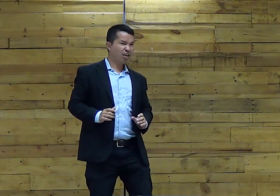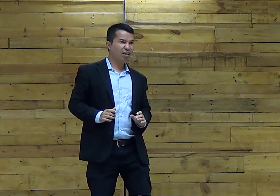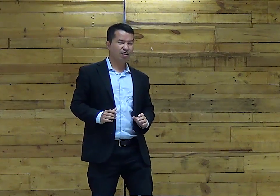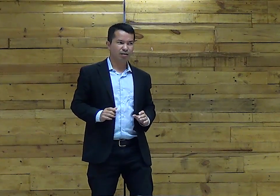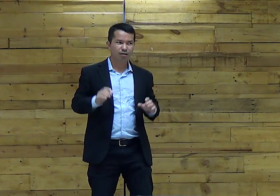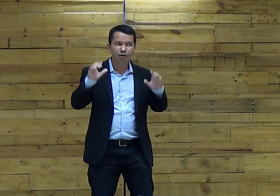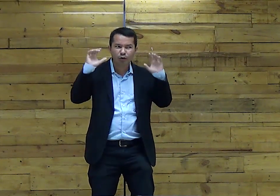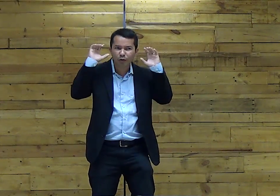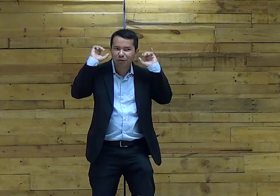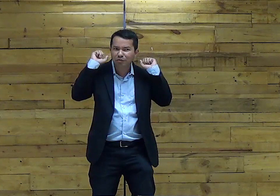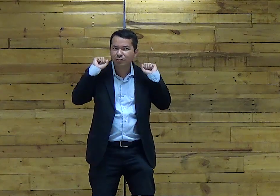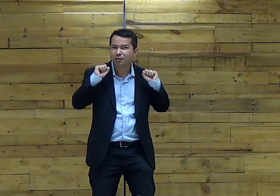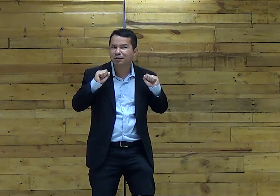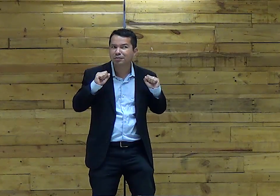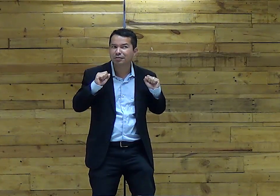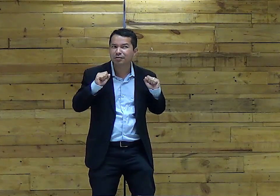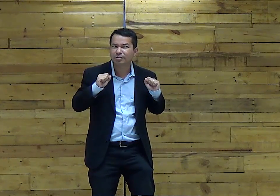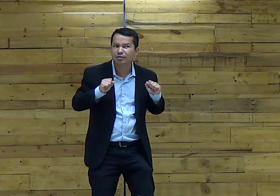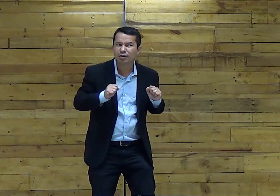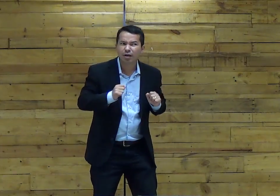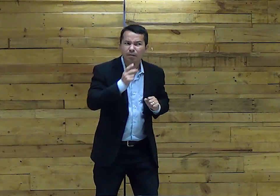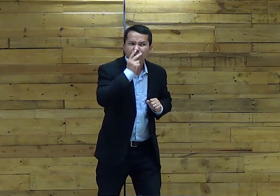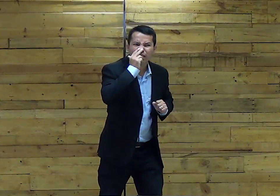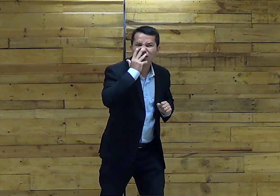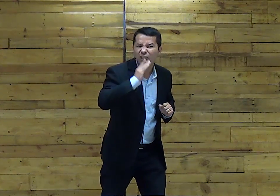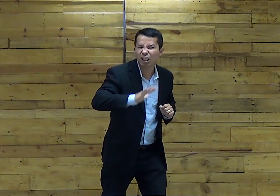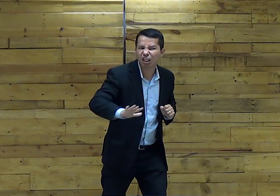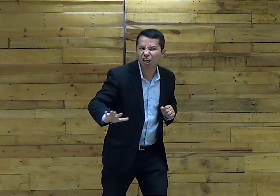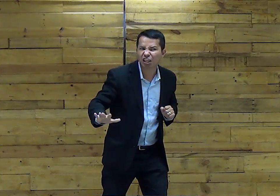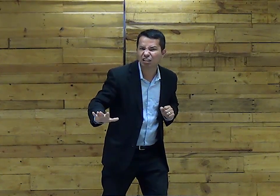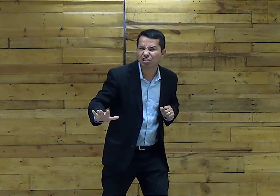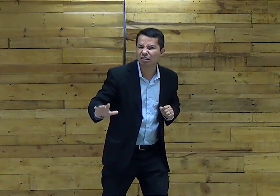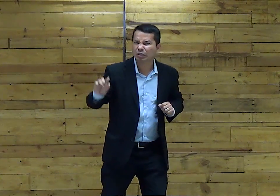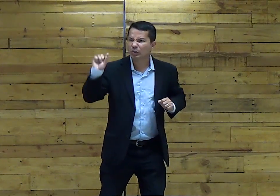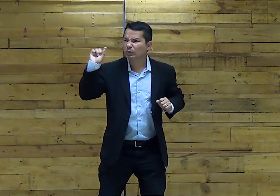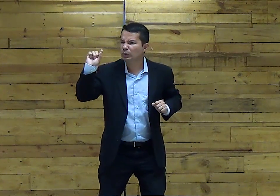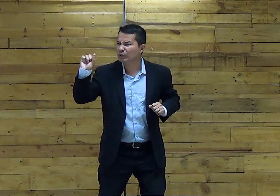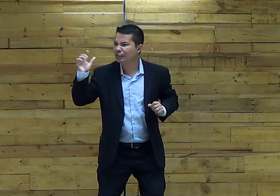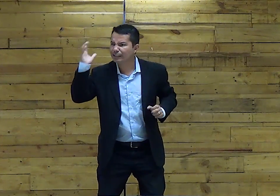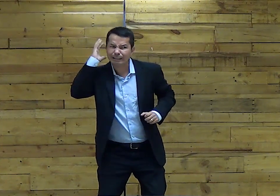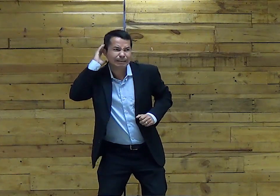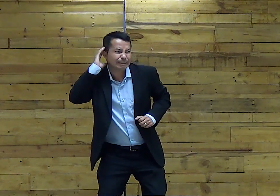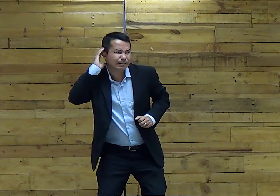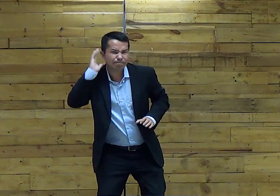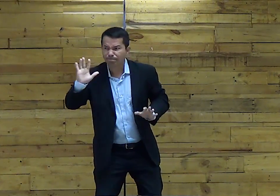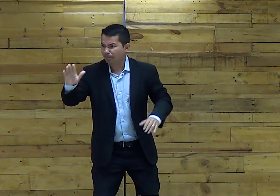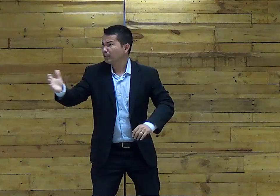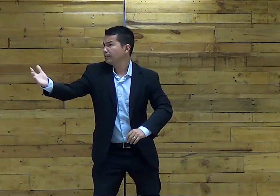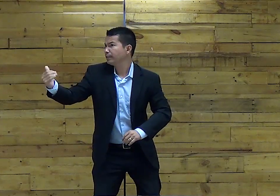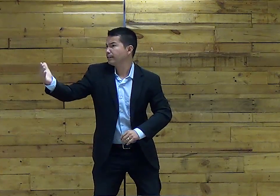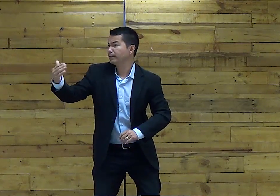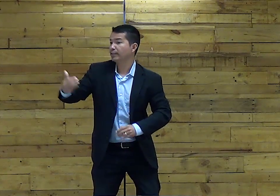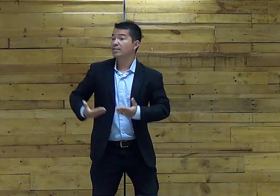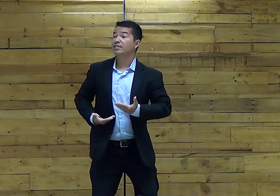Provavelmente um choro Ouviu um barulho de criança Talvez Pensou Ué O que é isso?